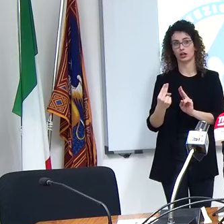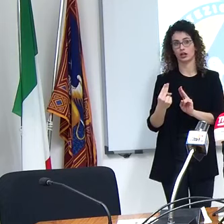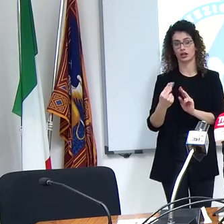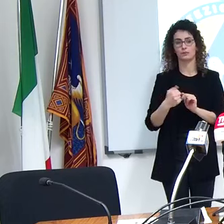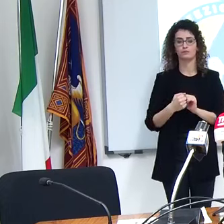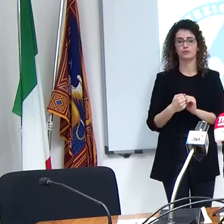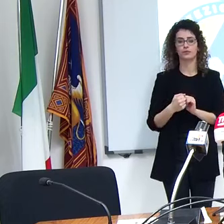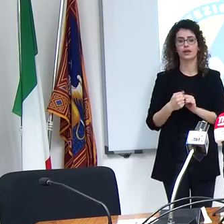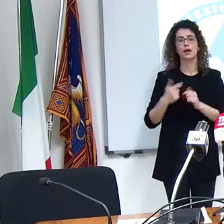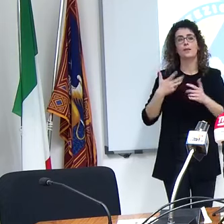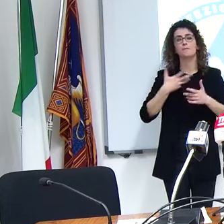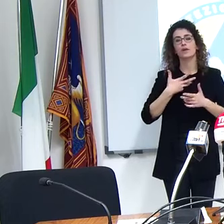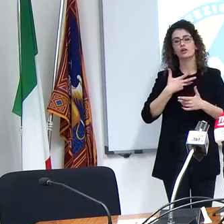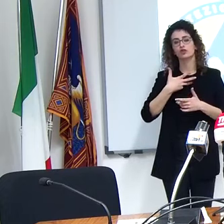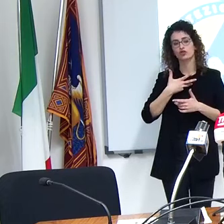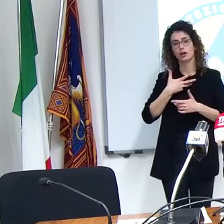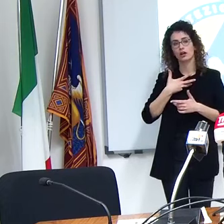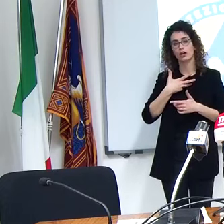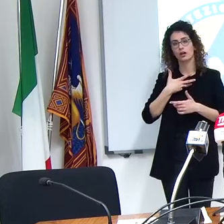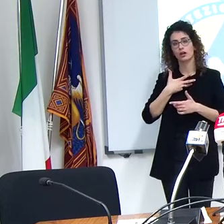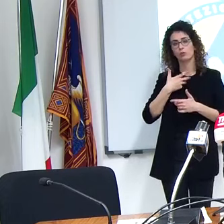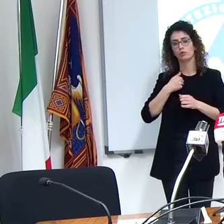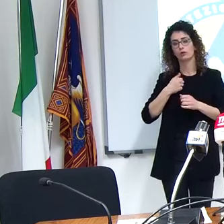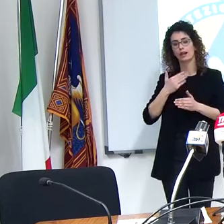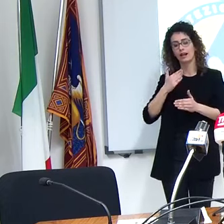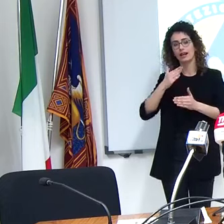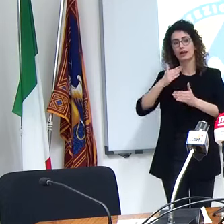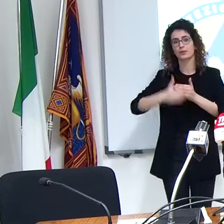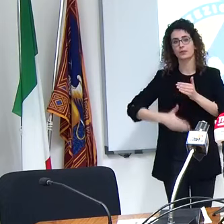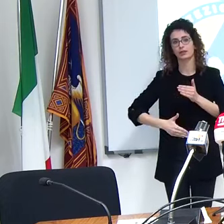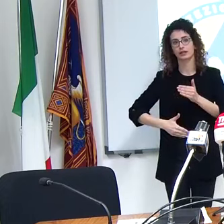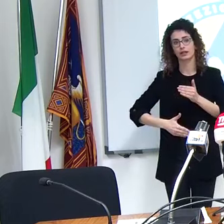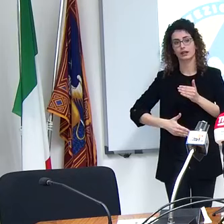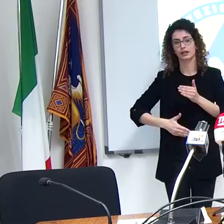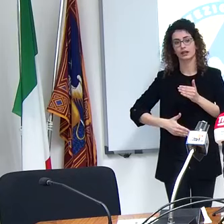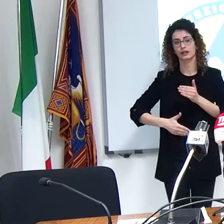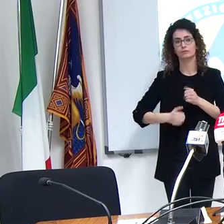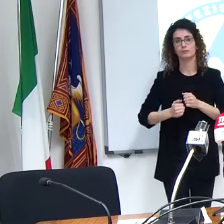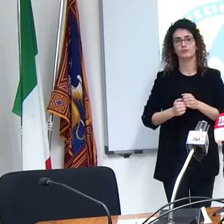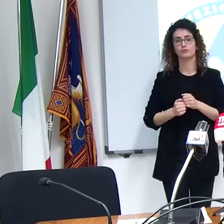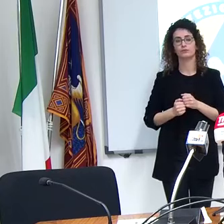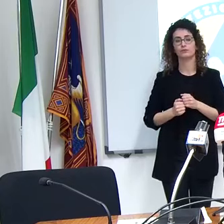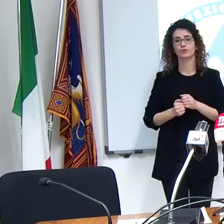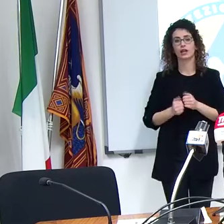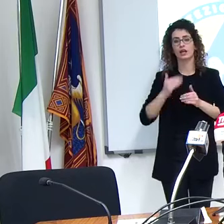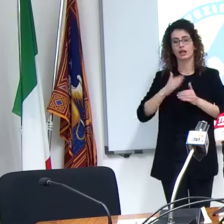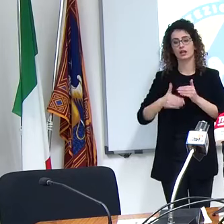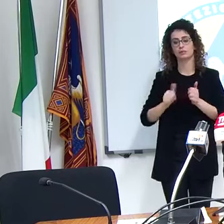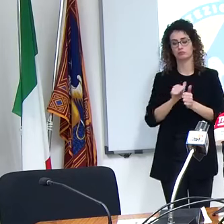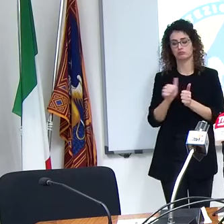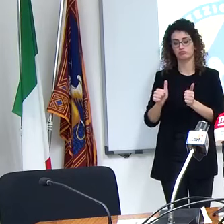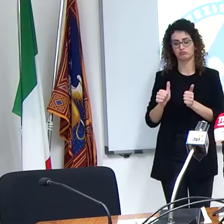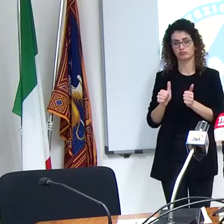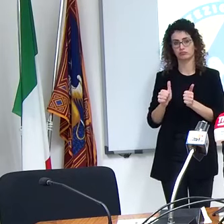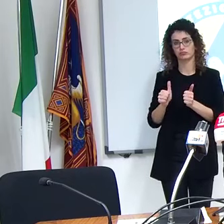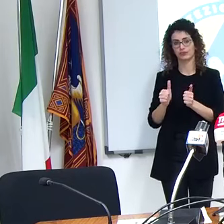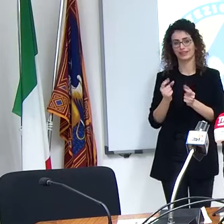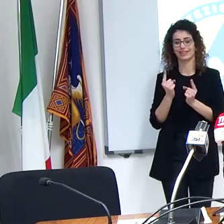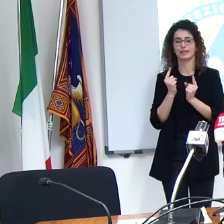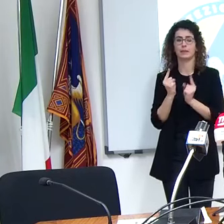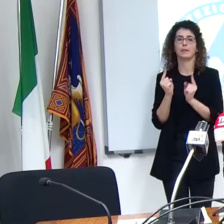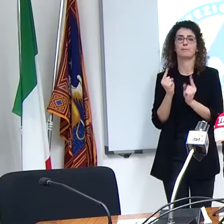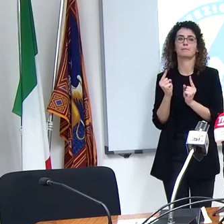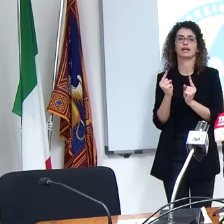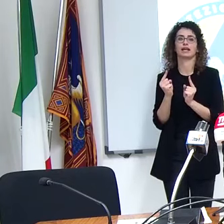a delimitazioni che possono essere diverse a seconda comunque del livello di